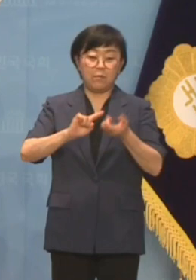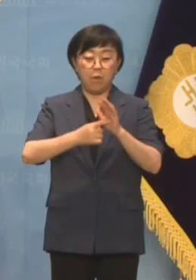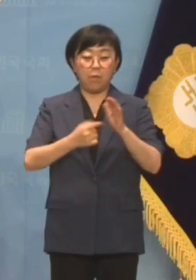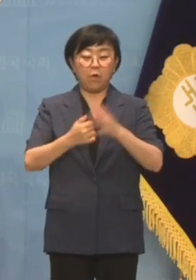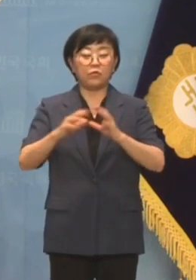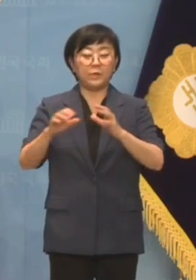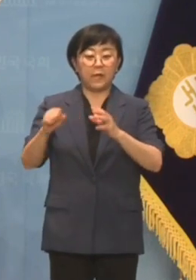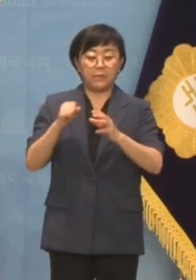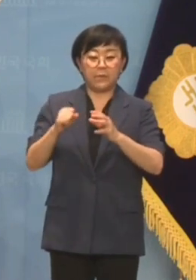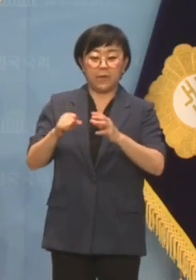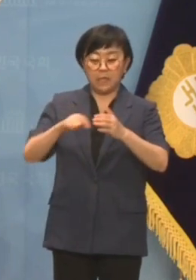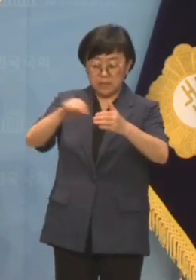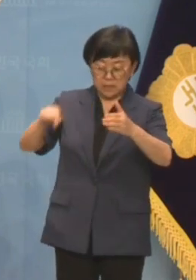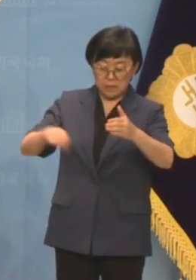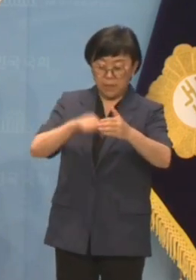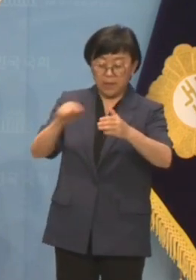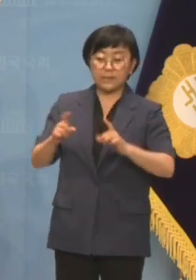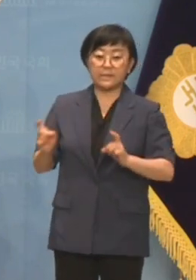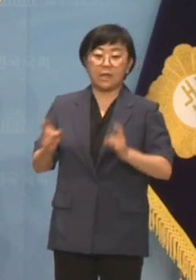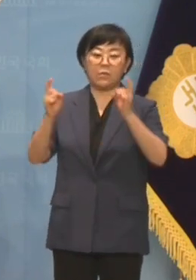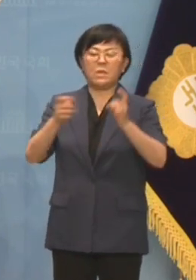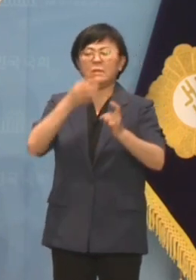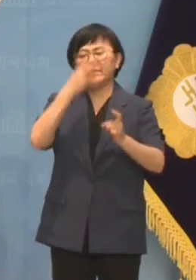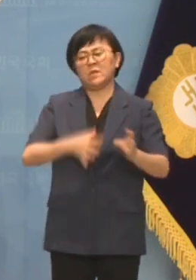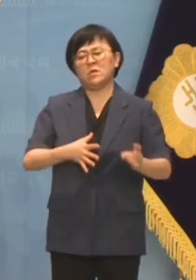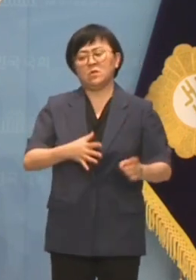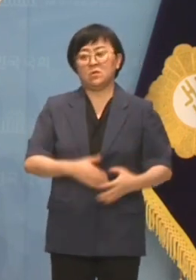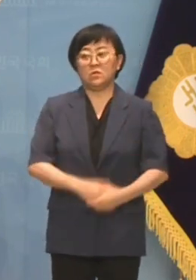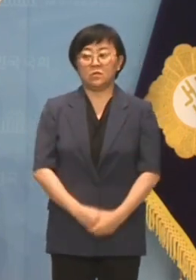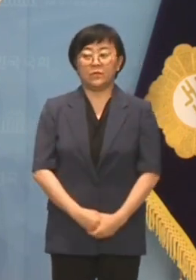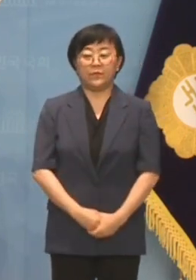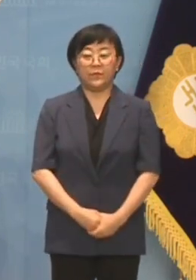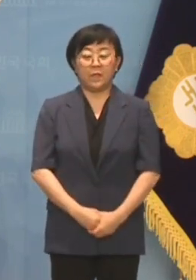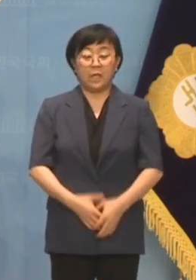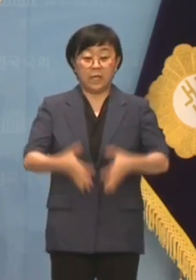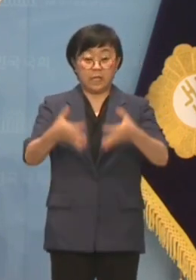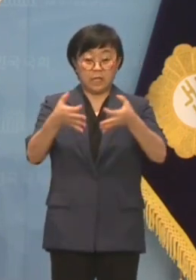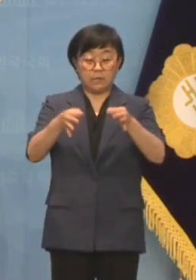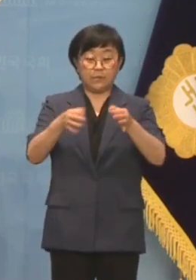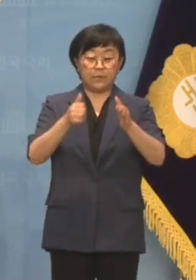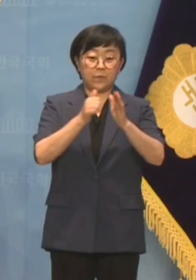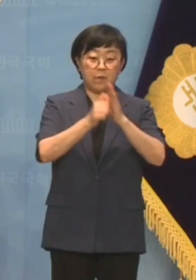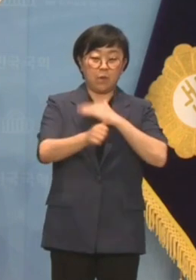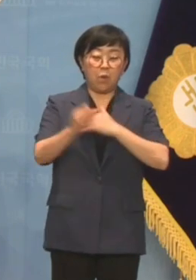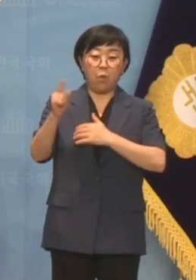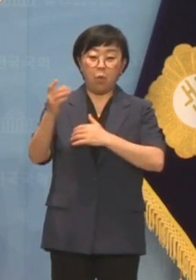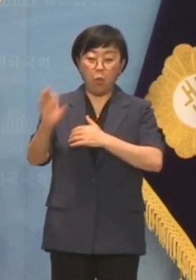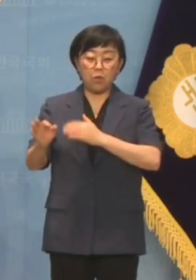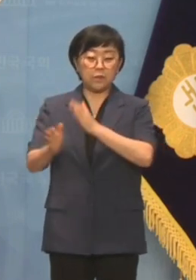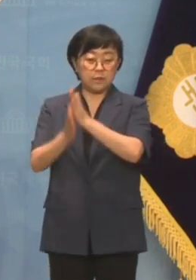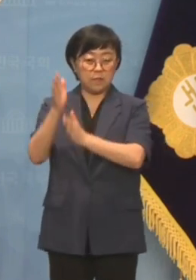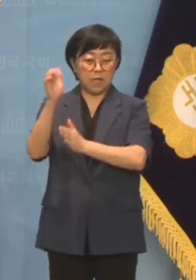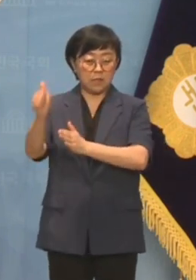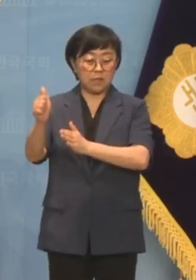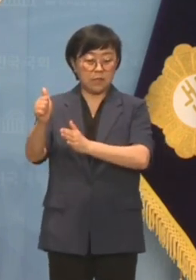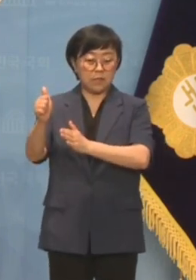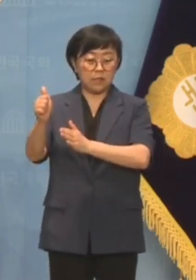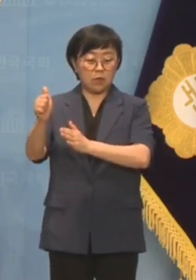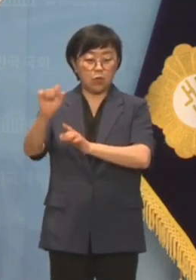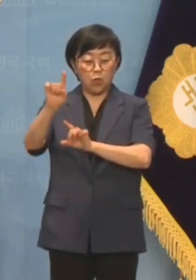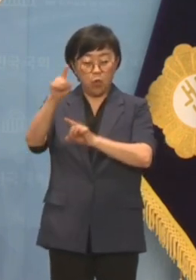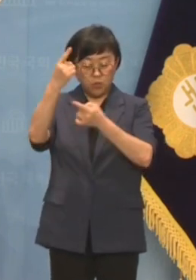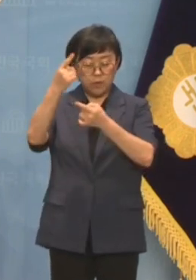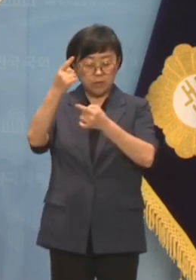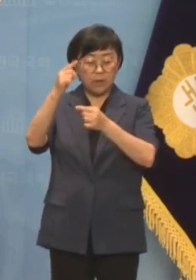국민의힘의 집안싸움이 눈뜨고 보기 힘든 지경입니다. 김기현 대표가 홍준표 대구시장을 상임고문해서